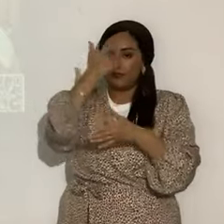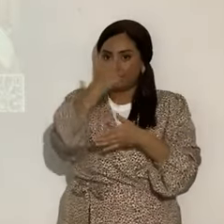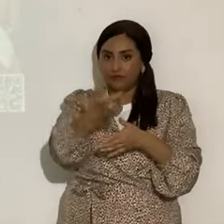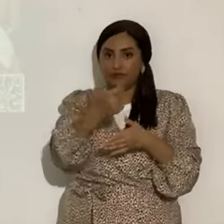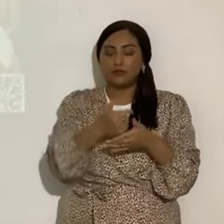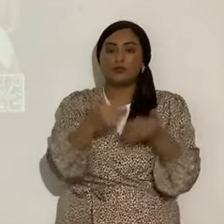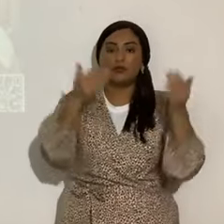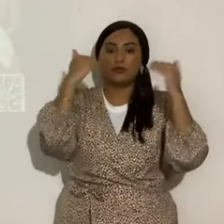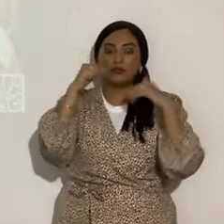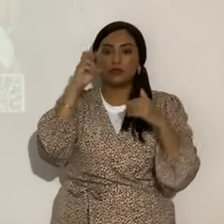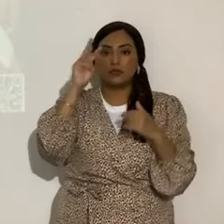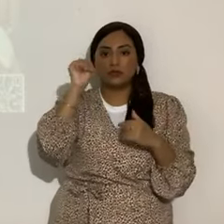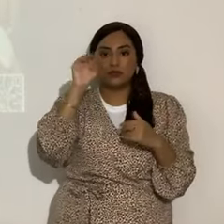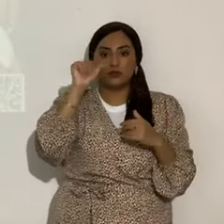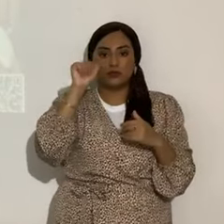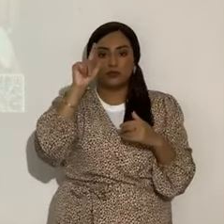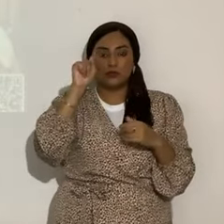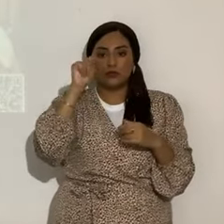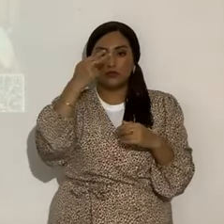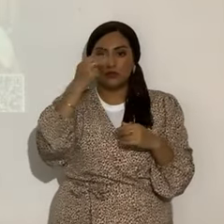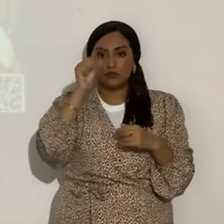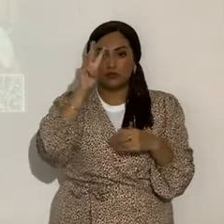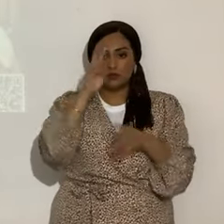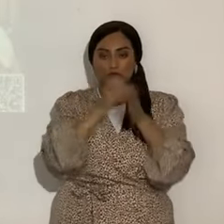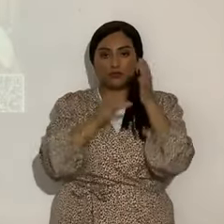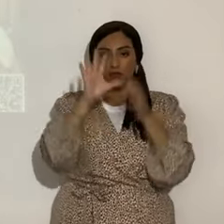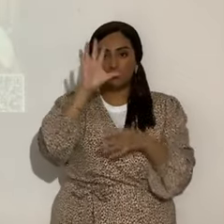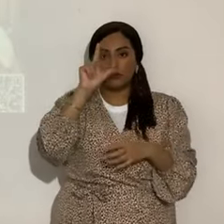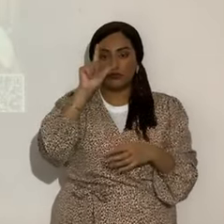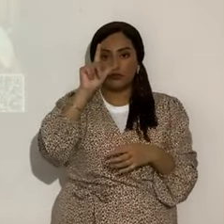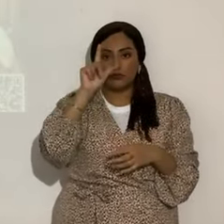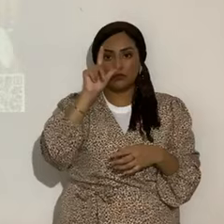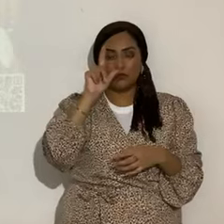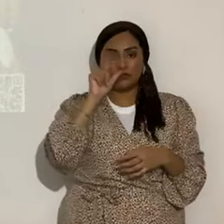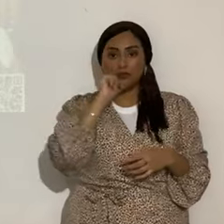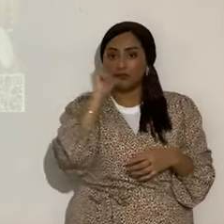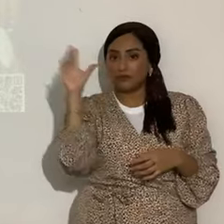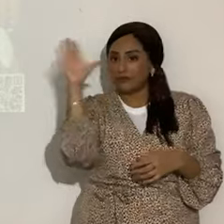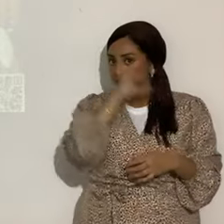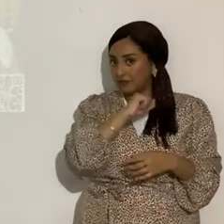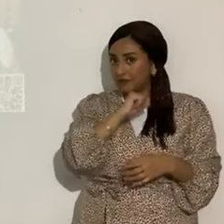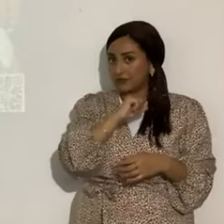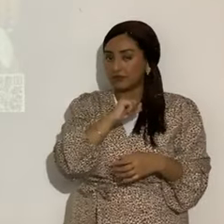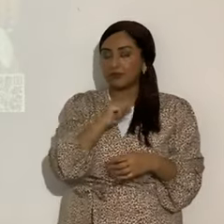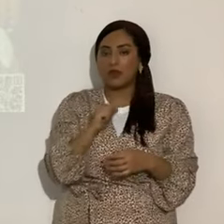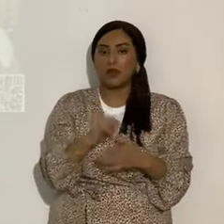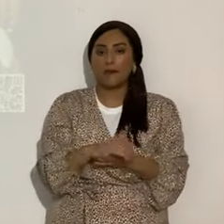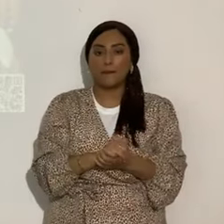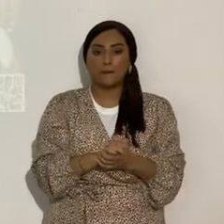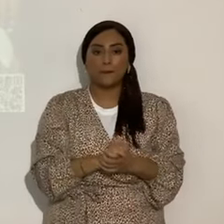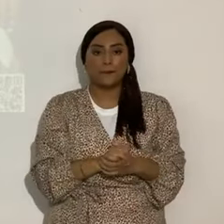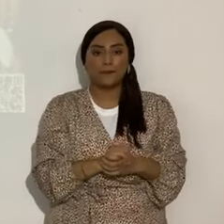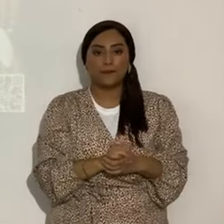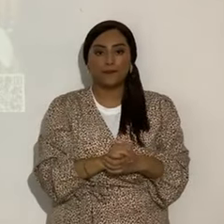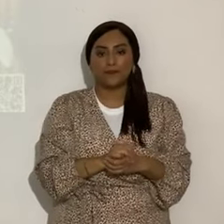a Mateo 23, por favor. Vamos a Mateo 23. No se vayan a confundir de qué templo, ¿verdad? Estamos hablando.